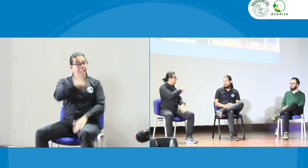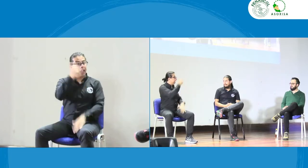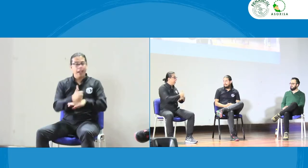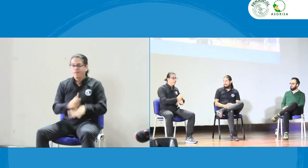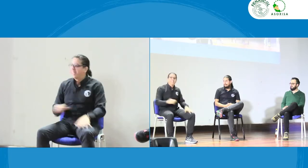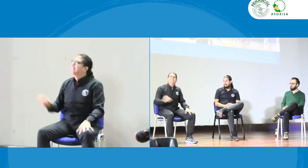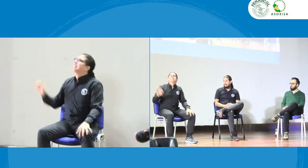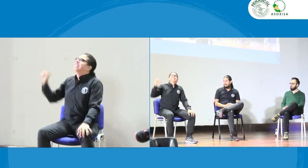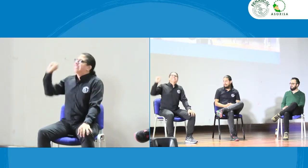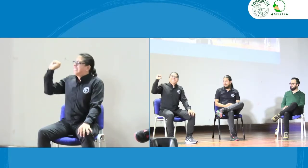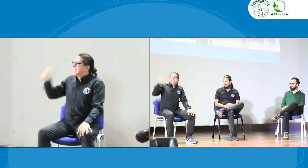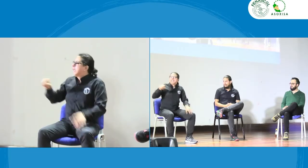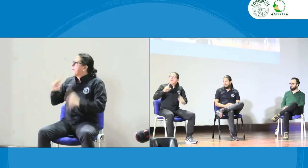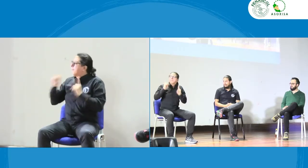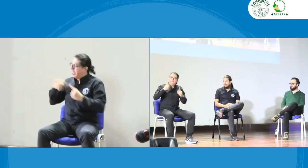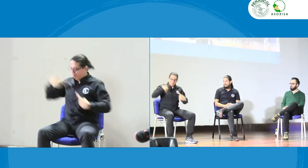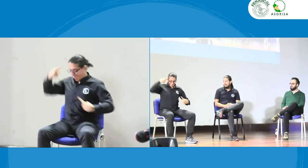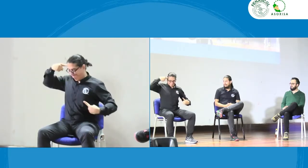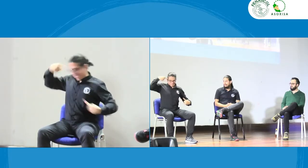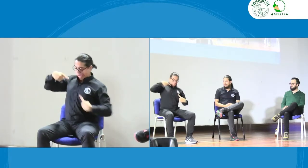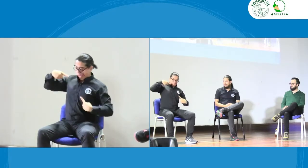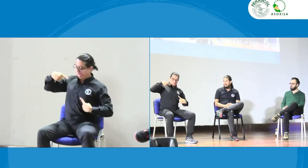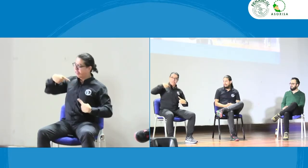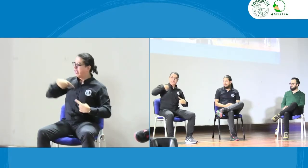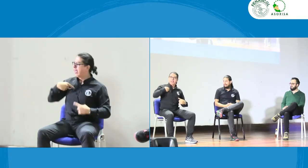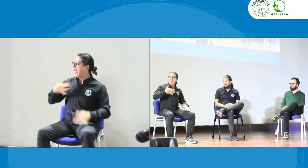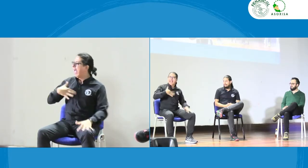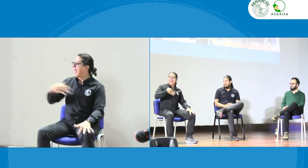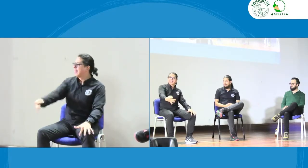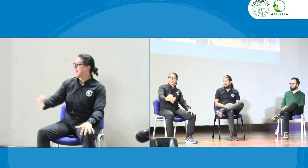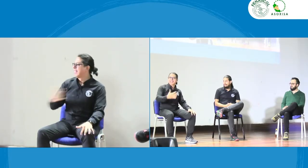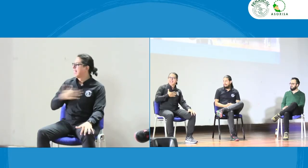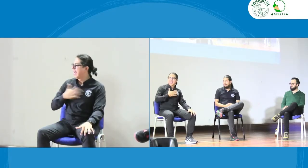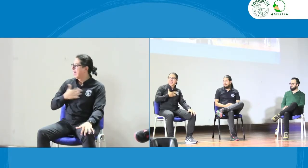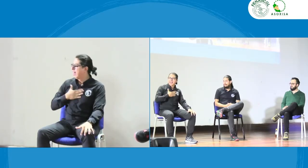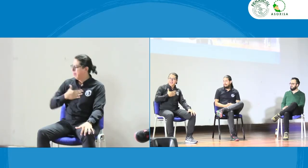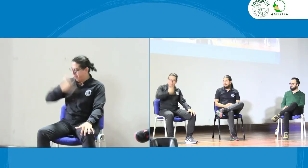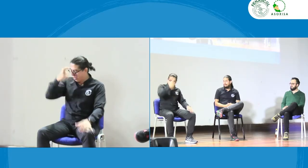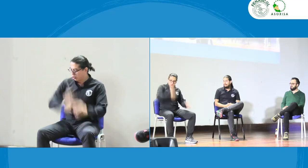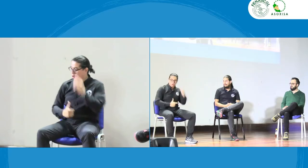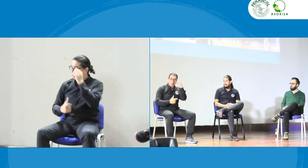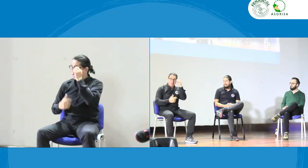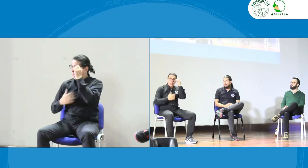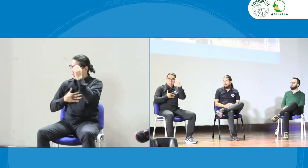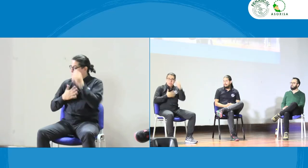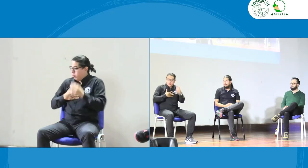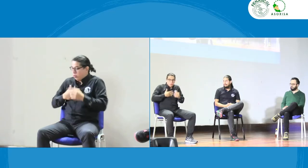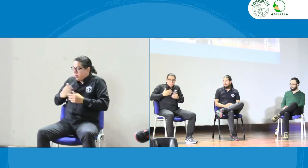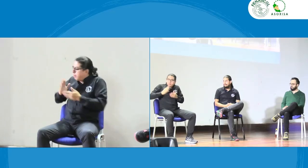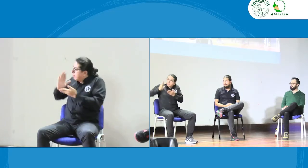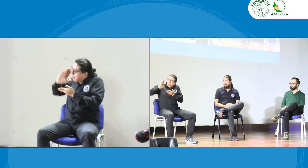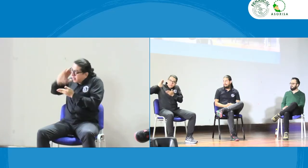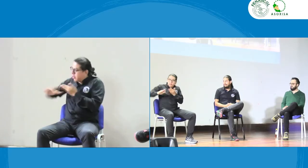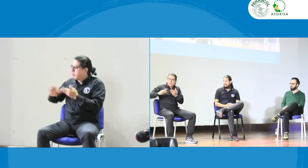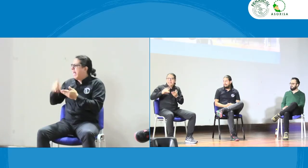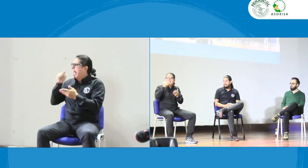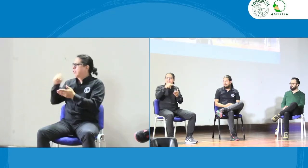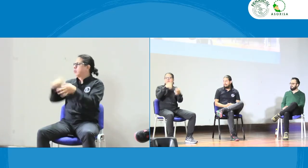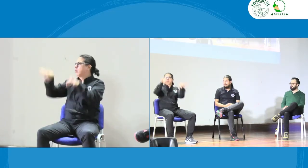momento ay pero es que estoy mandando porque yo soy el jefe ahí entra en un conflicto ético entonces la persona